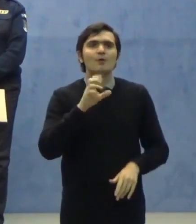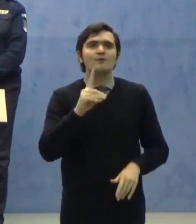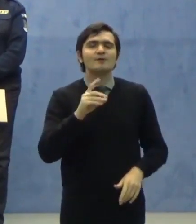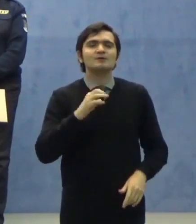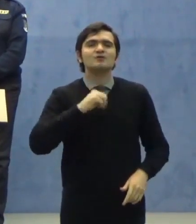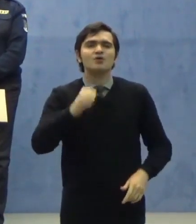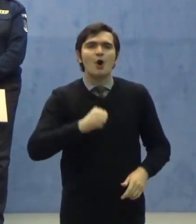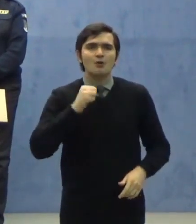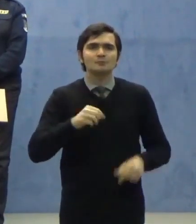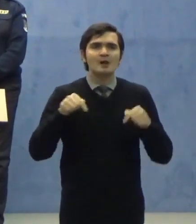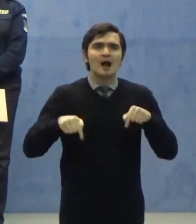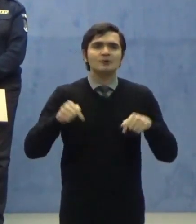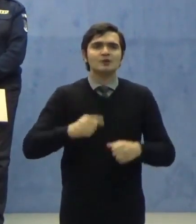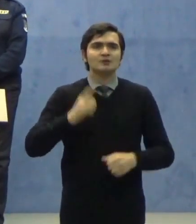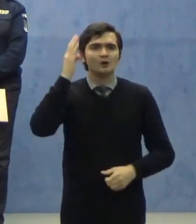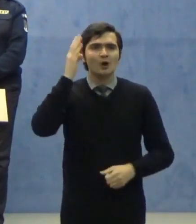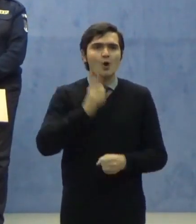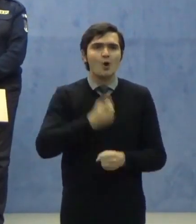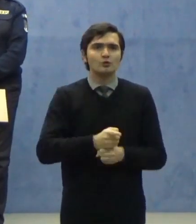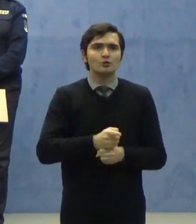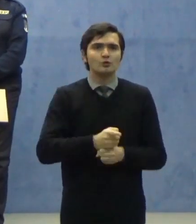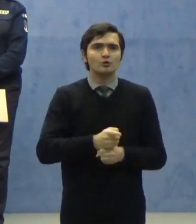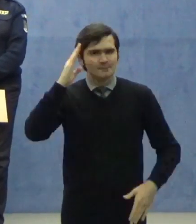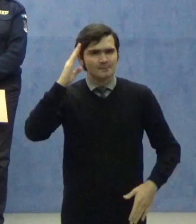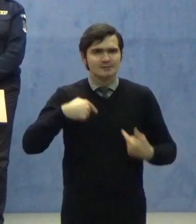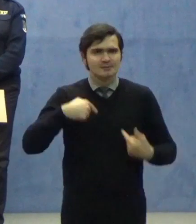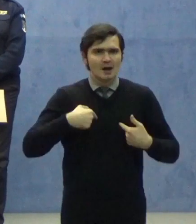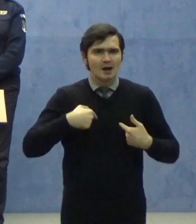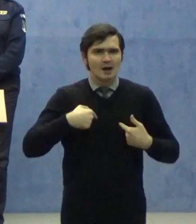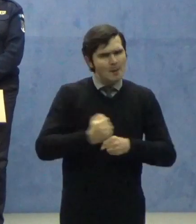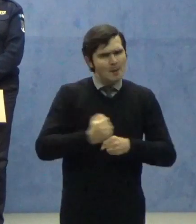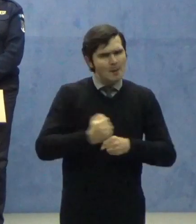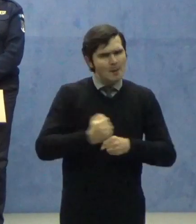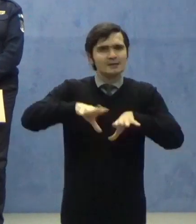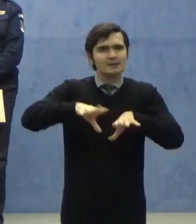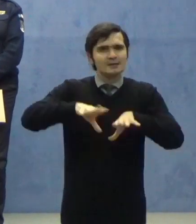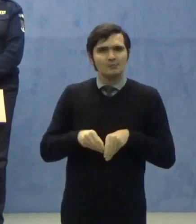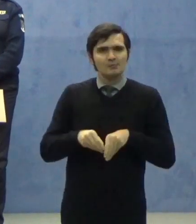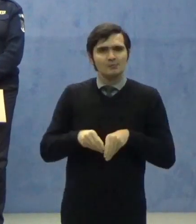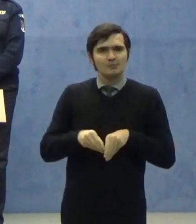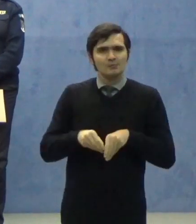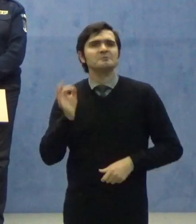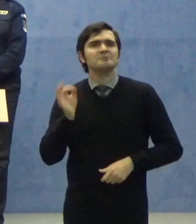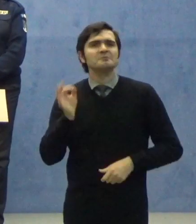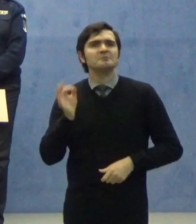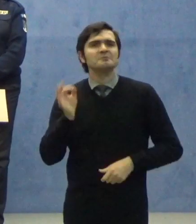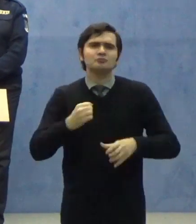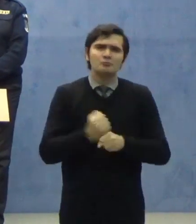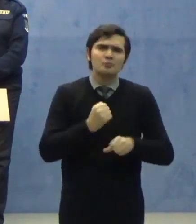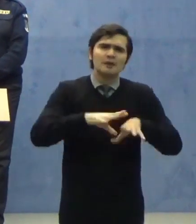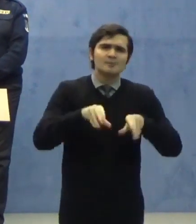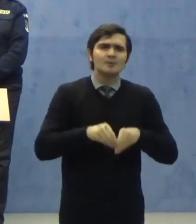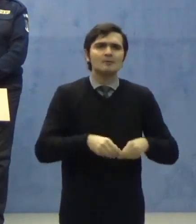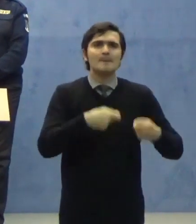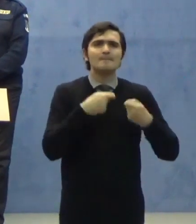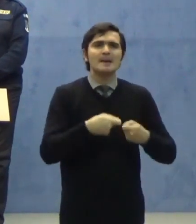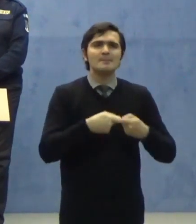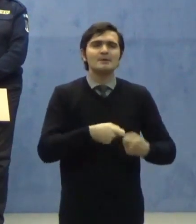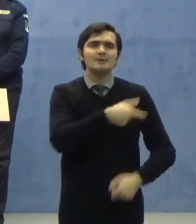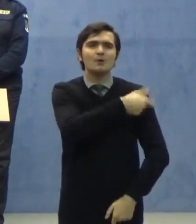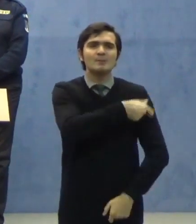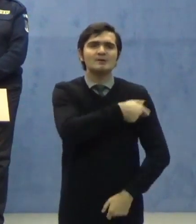Este o ordonanță militară la care am lucrat împreună cu specialiștii, cu membrii Comitetului Național pentru Situații